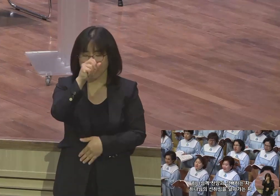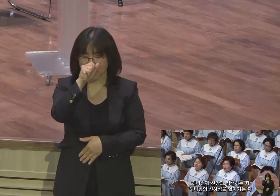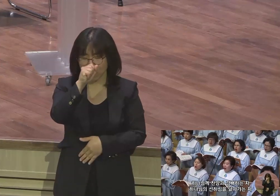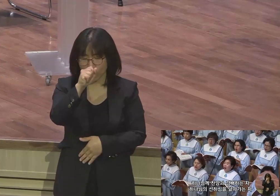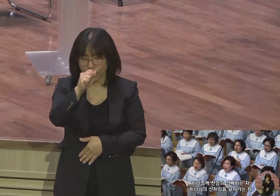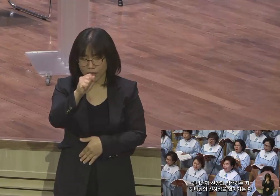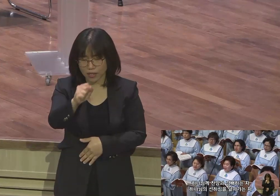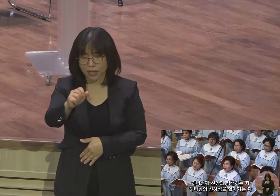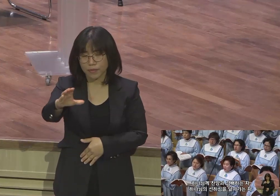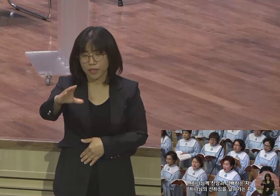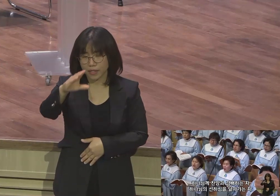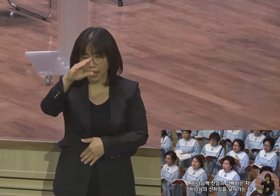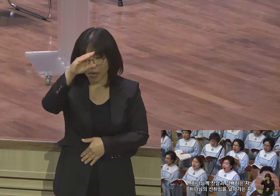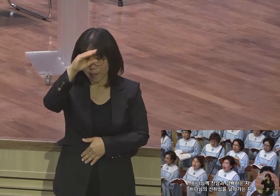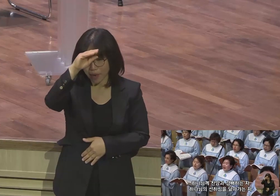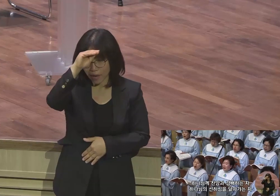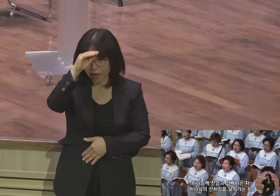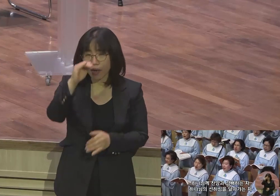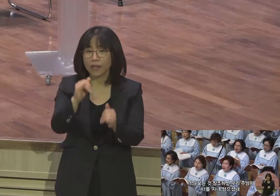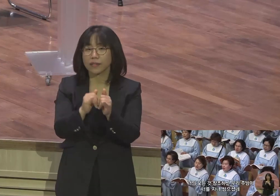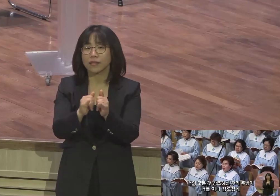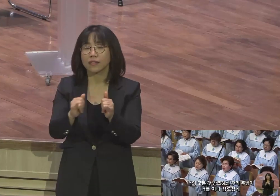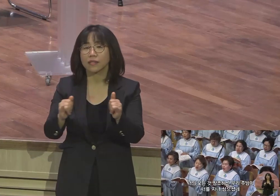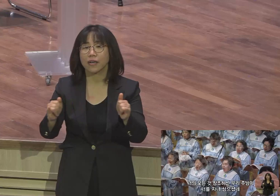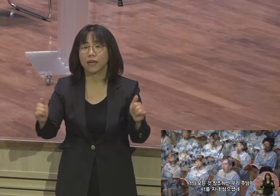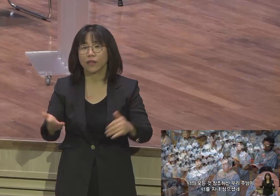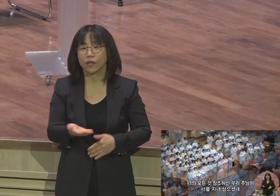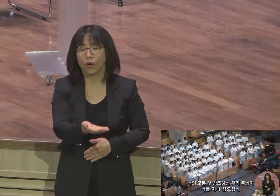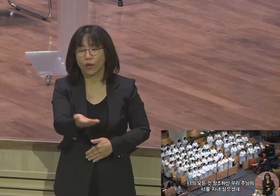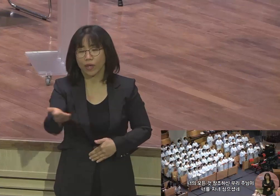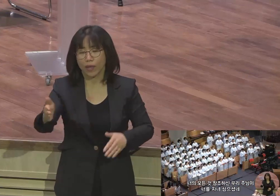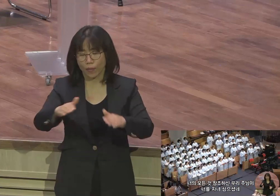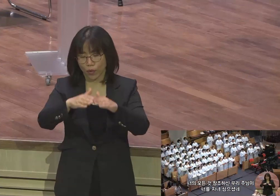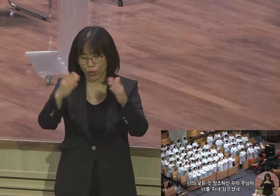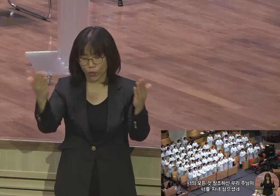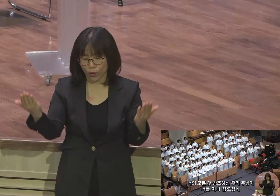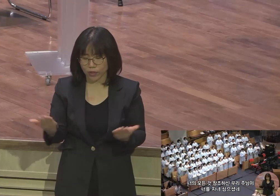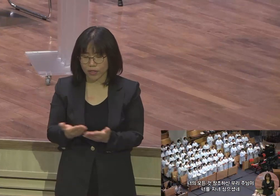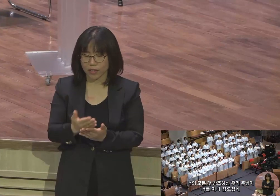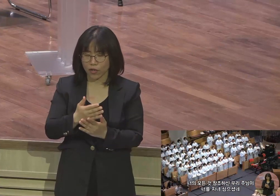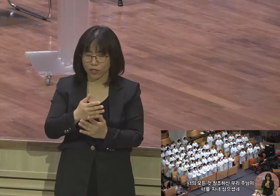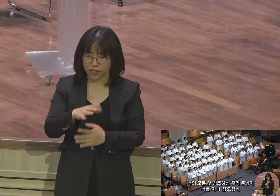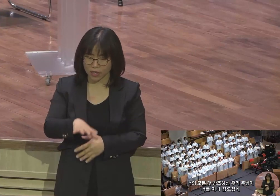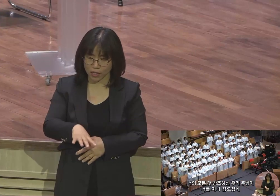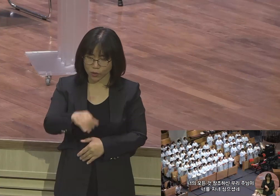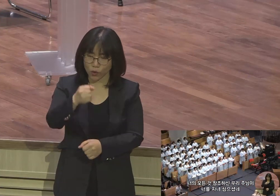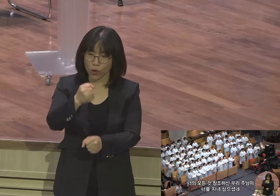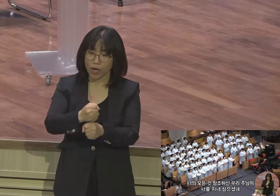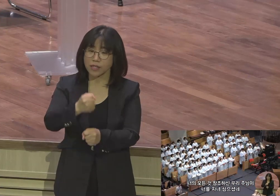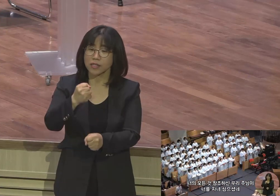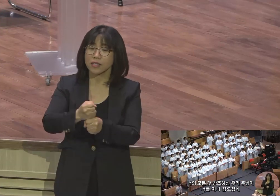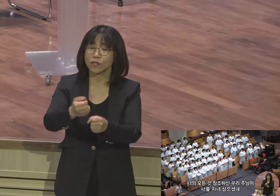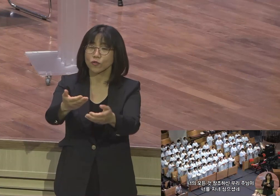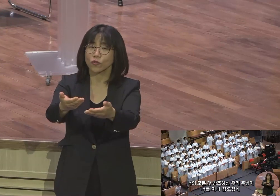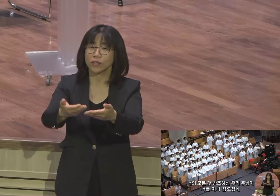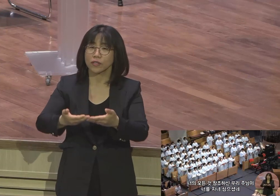선하심을 닮아가는 자 너의 모든 것 창조하신 우리